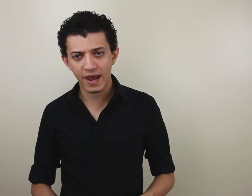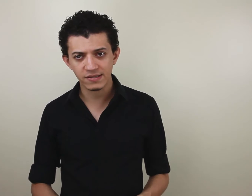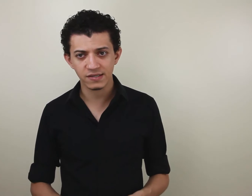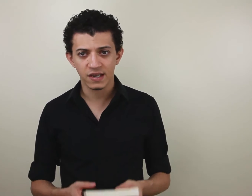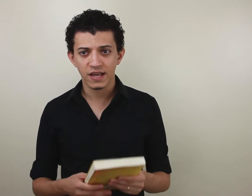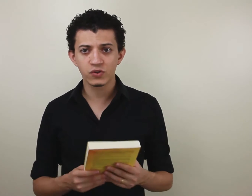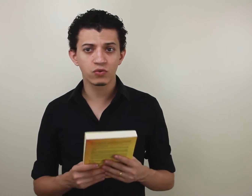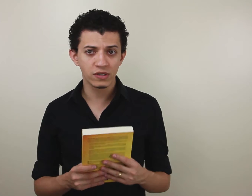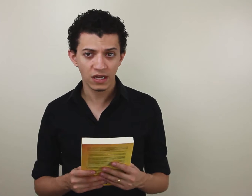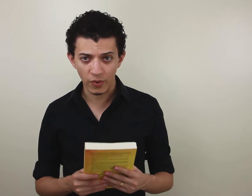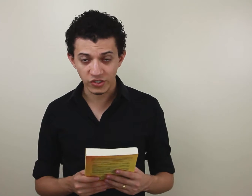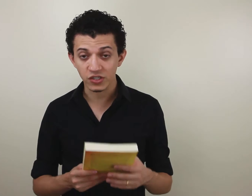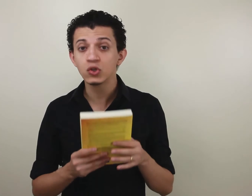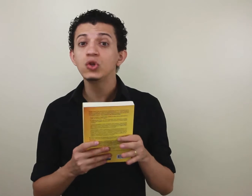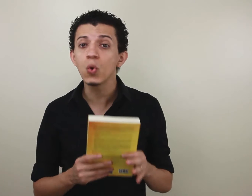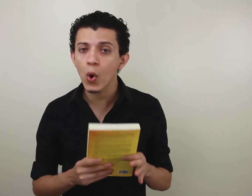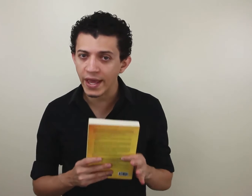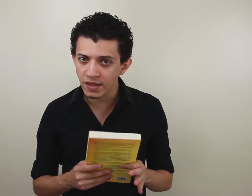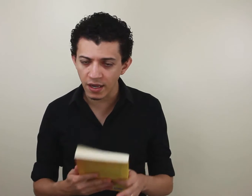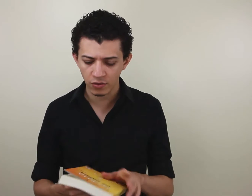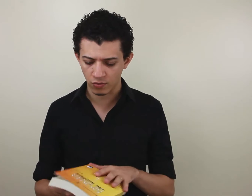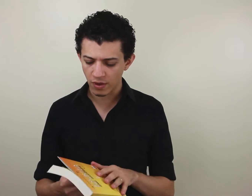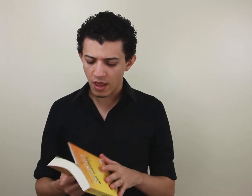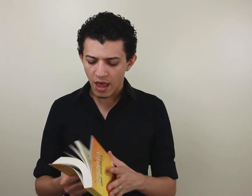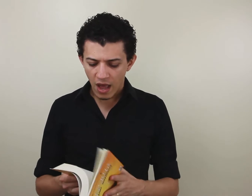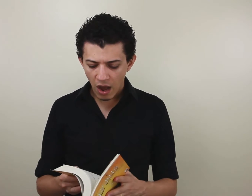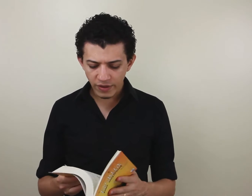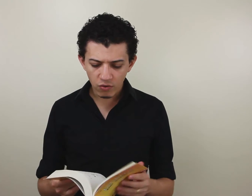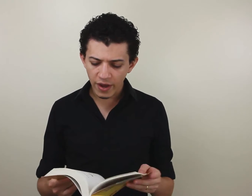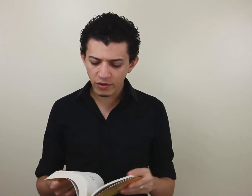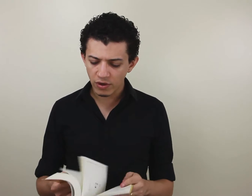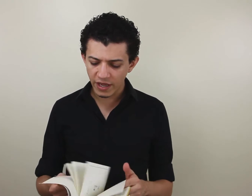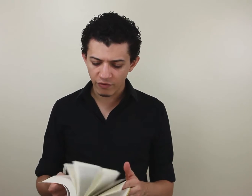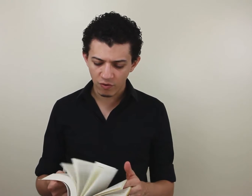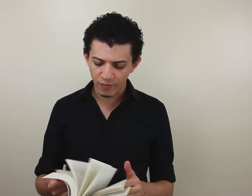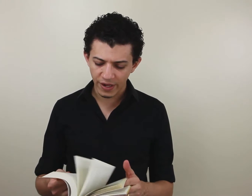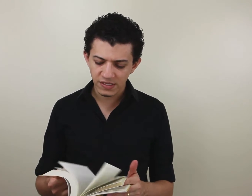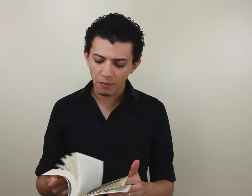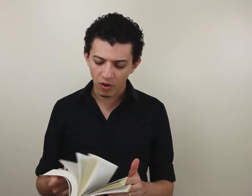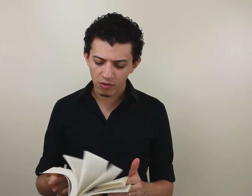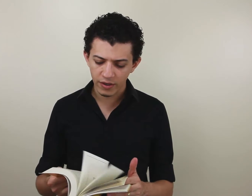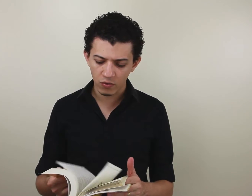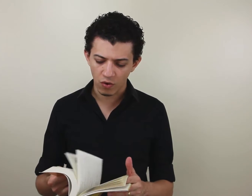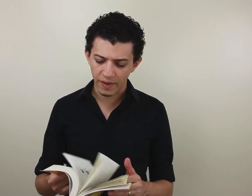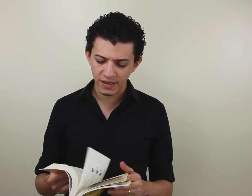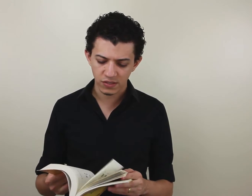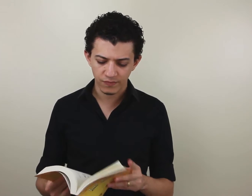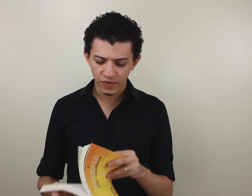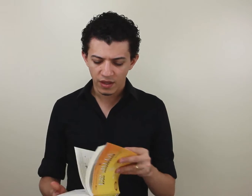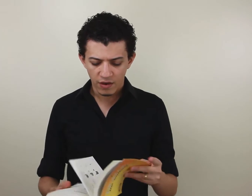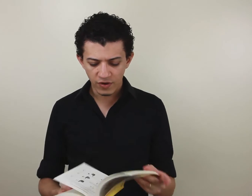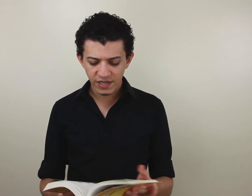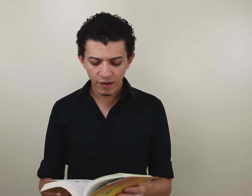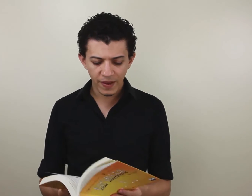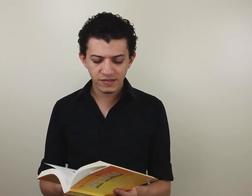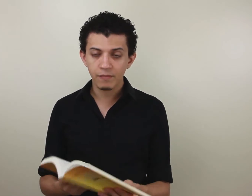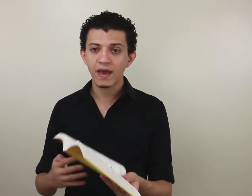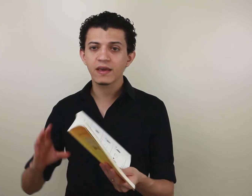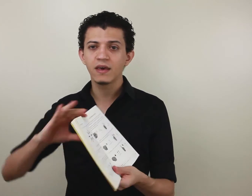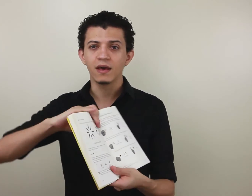essas estruturas linguísticas. No entanto, ao decorrer do livro, como, por exemplo, logo aqui no começo, você vai perceber que,